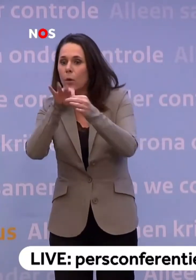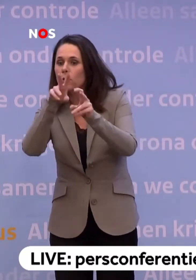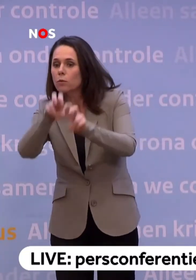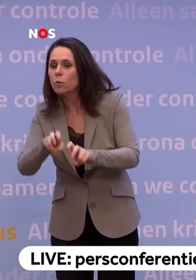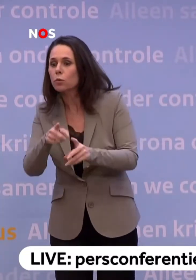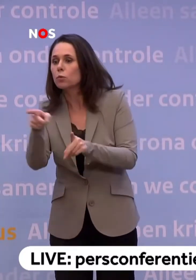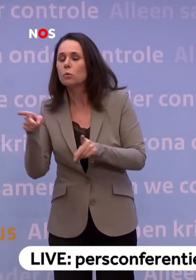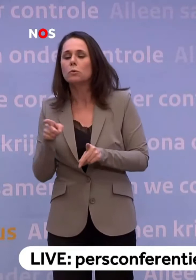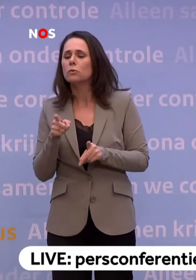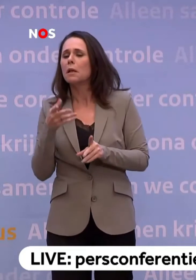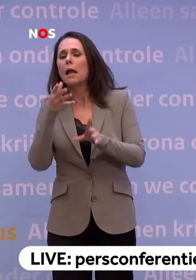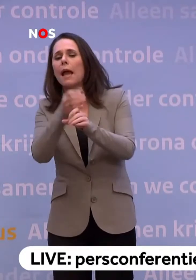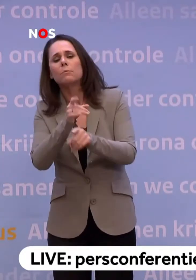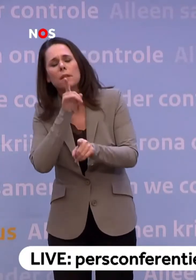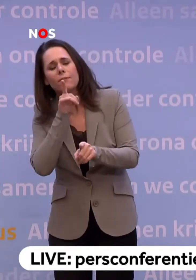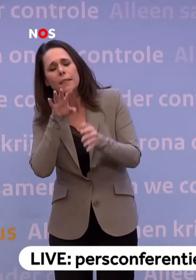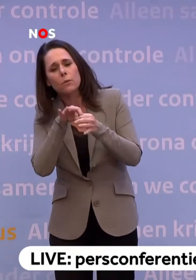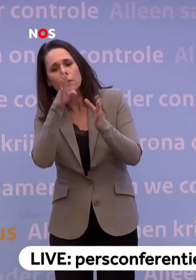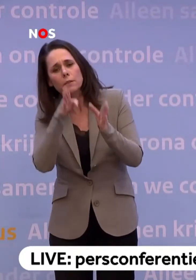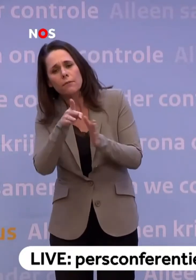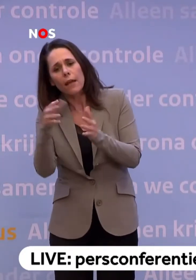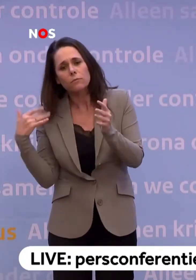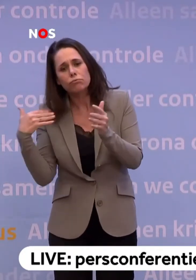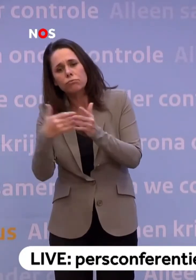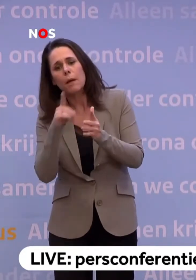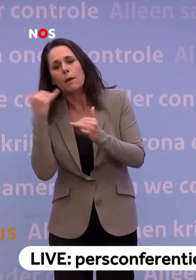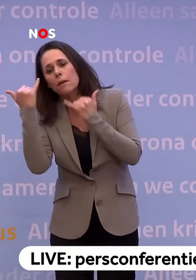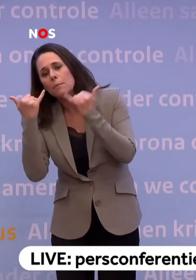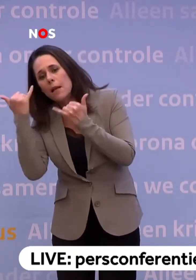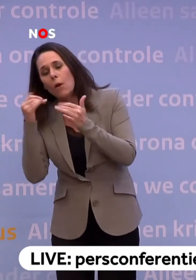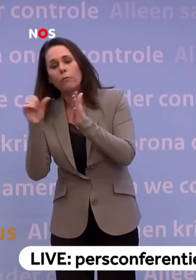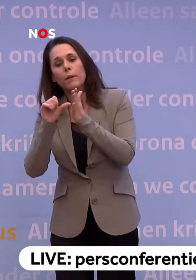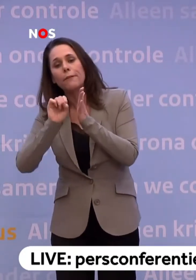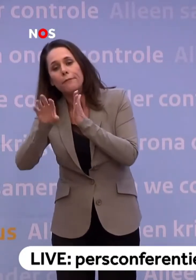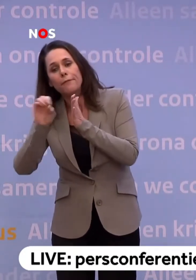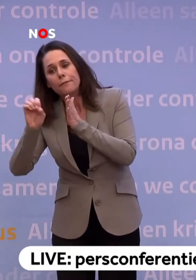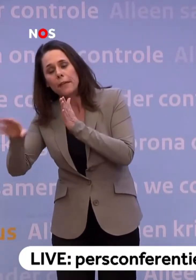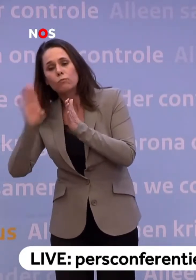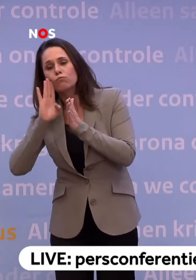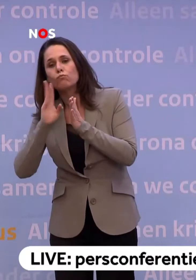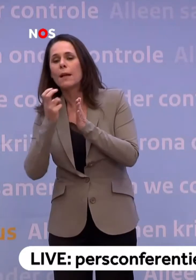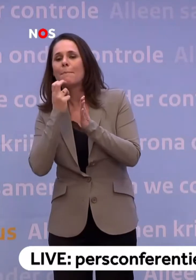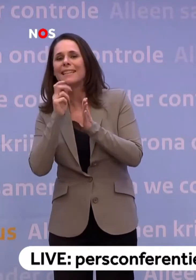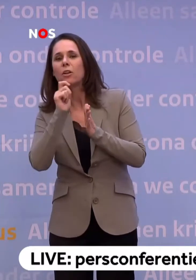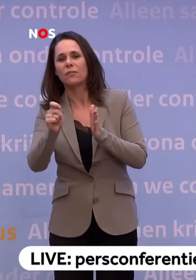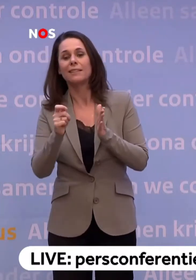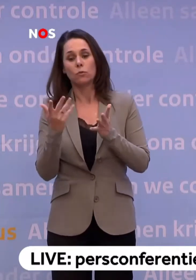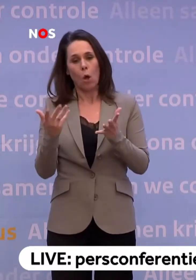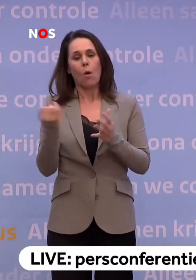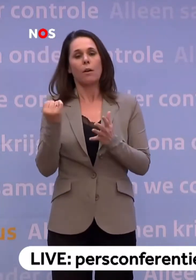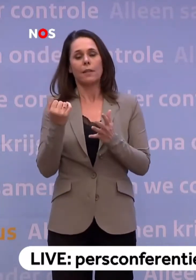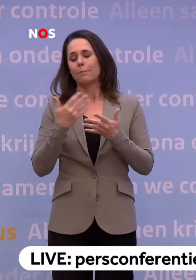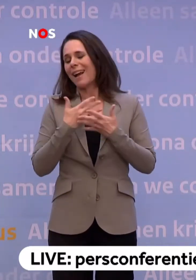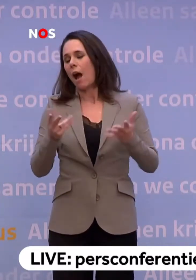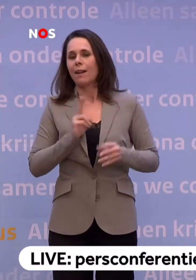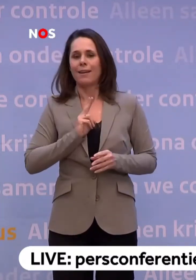mee. Met wie heb je allemaal contact gehad de afgelopen periode? Dan worden die allemaal nagebeld of ze krijgen een brief... ...met een medisch advies daarin. Zo gaat het eigenlijk altijd bij alle